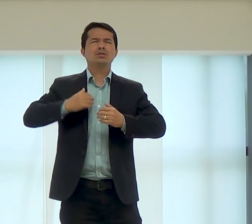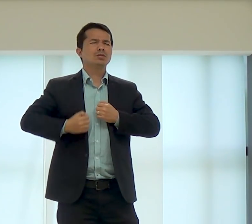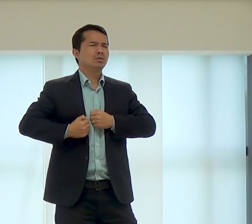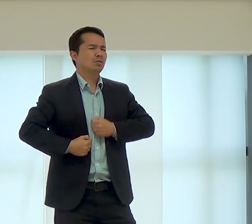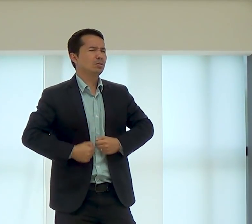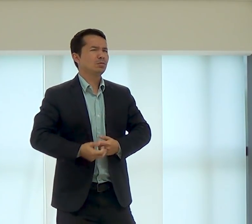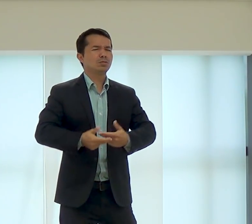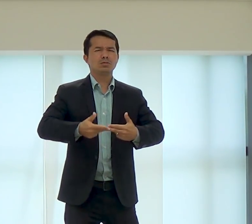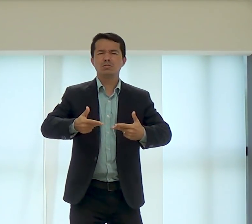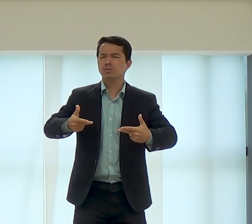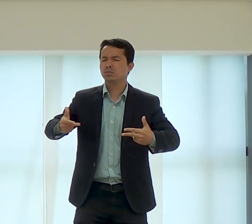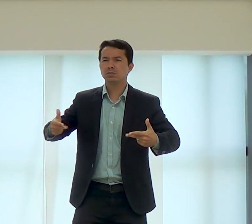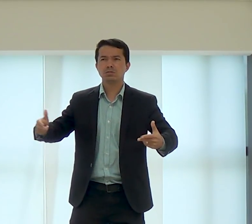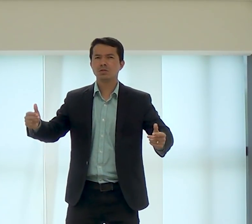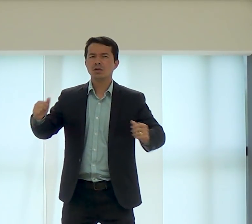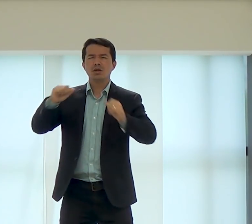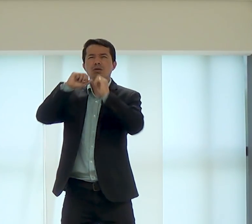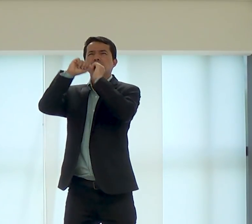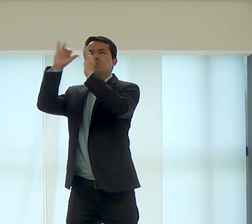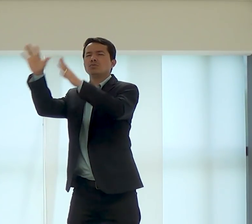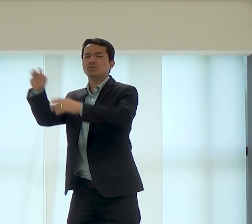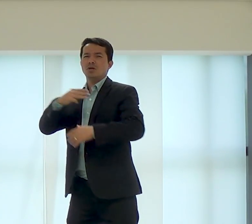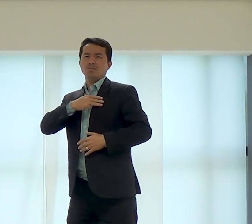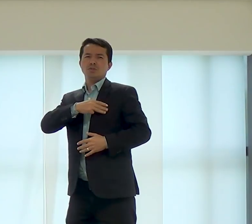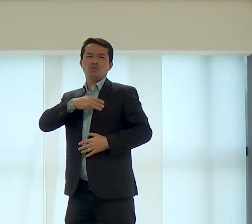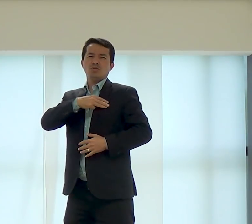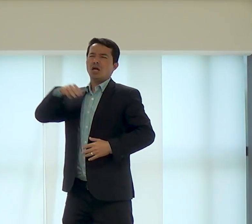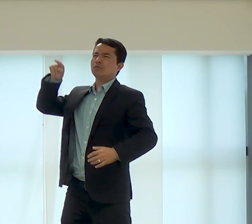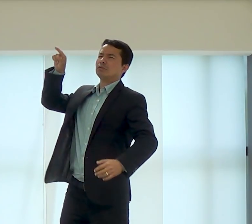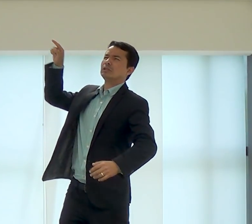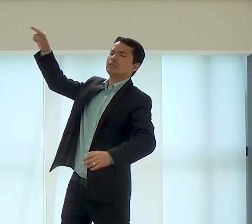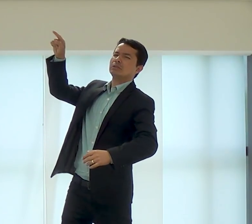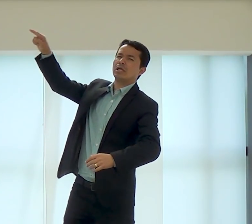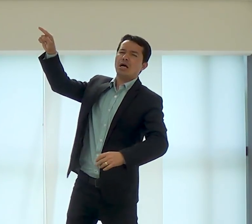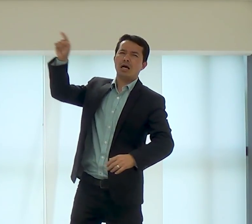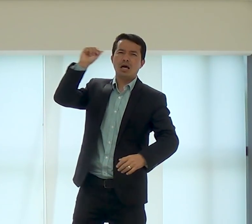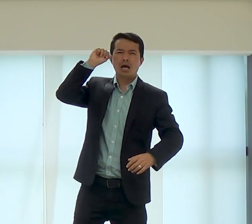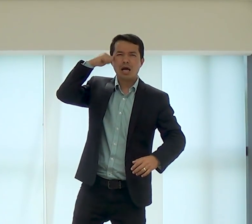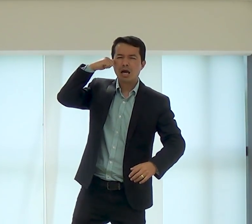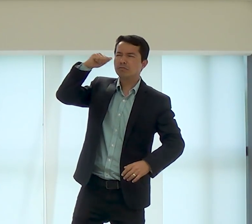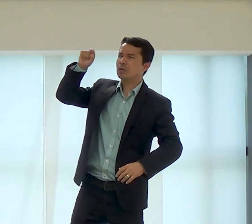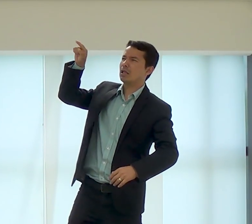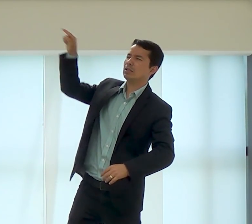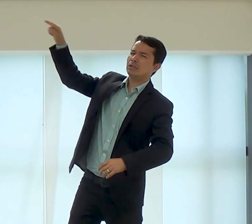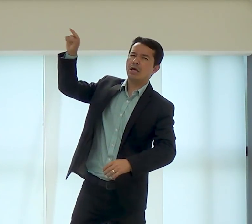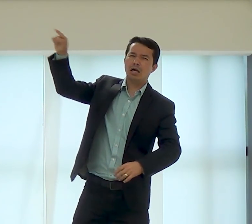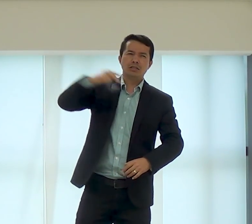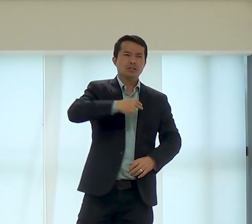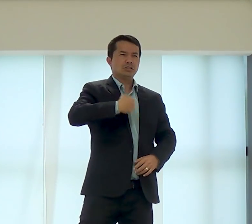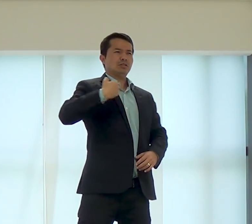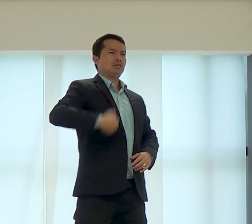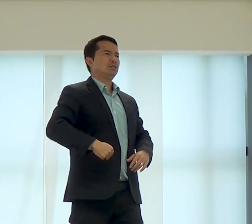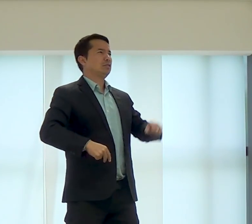Senhor Deus, muito obrigada, abençoa, Senhor, missionários que estão lá na África,